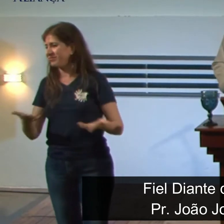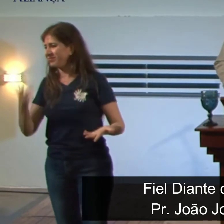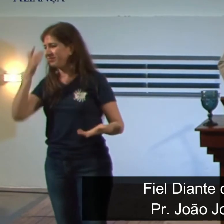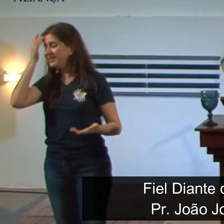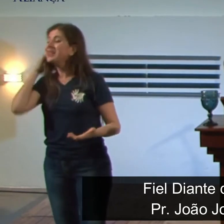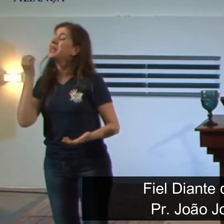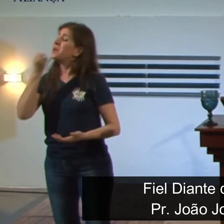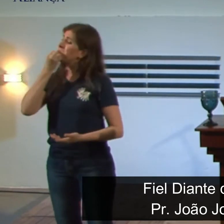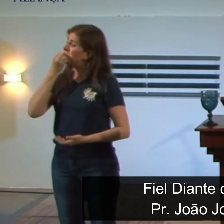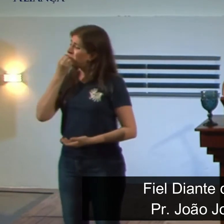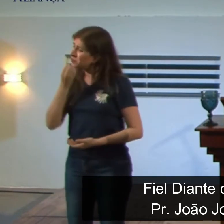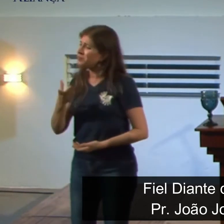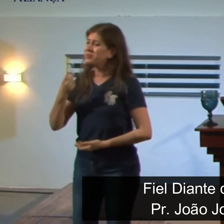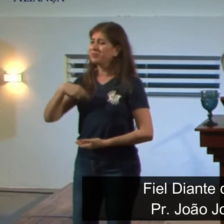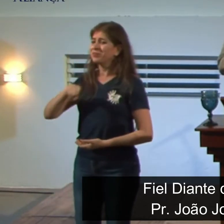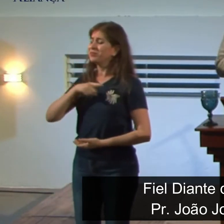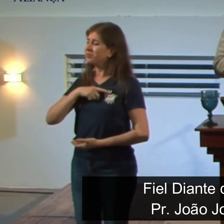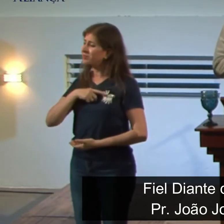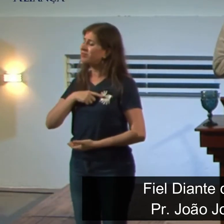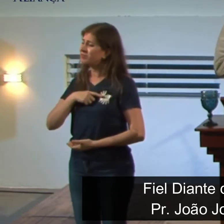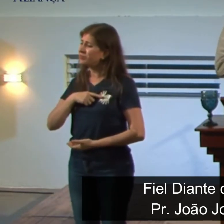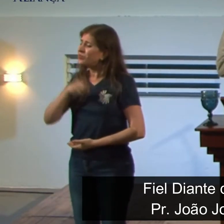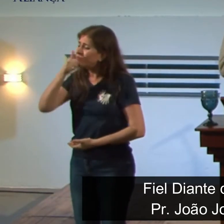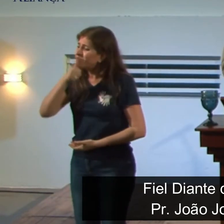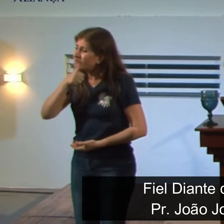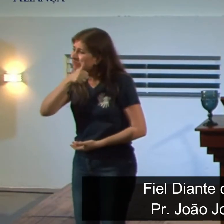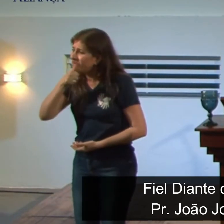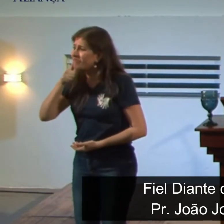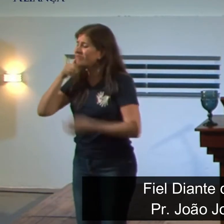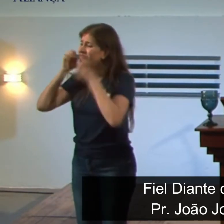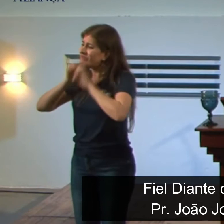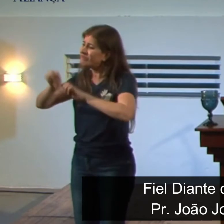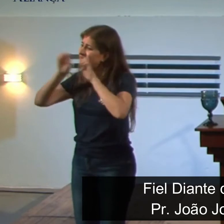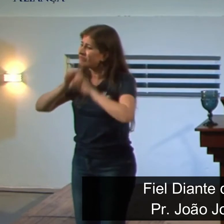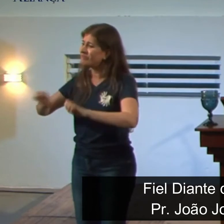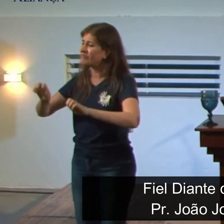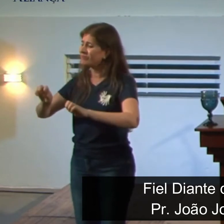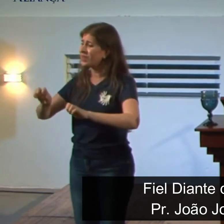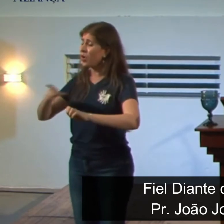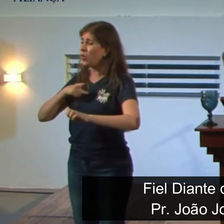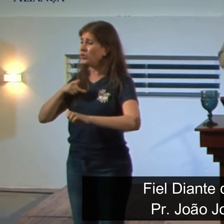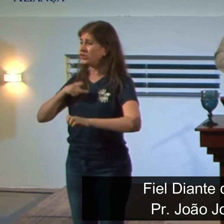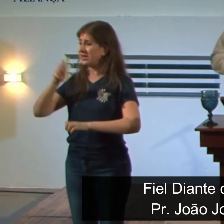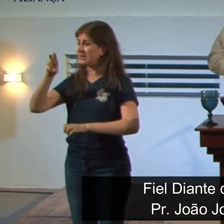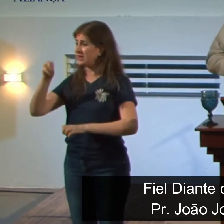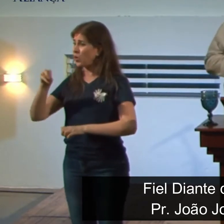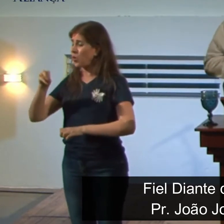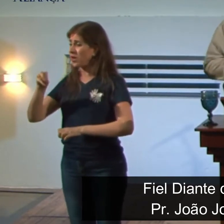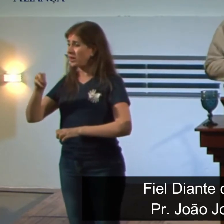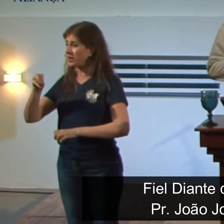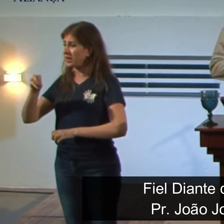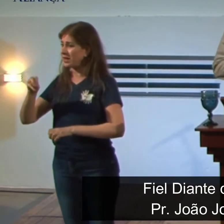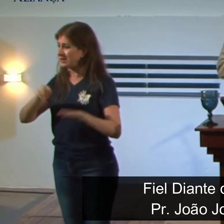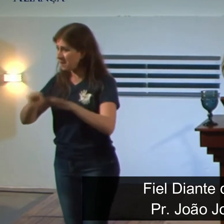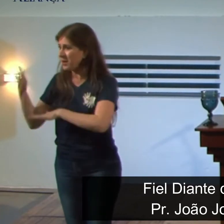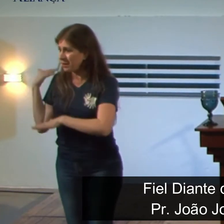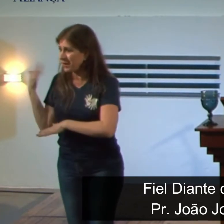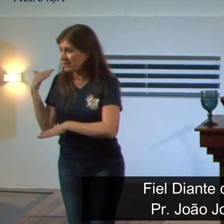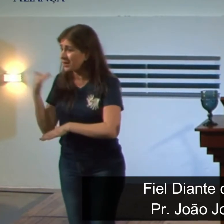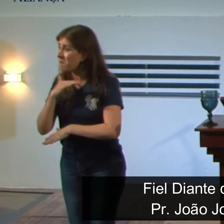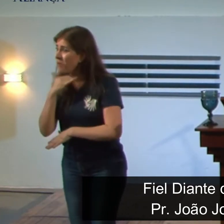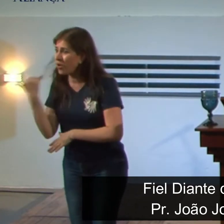vale a pena ser martirizado pelo evangelho, você acha que essas pessoas, agora mesmo 50 cristãos foram decapitados essa semana,